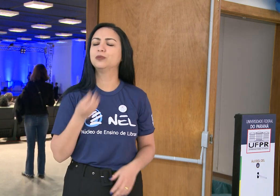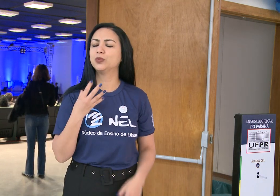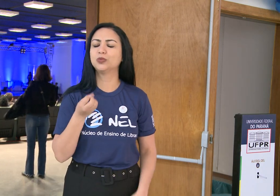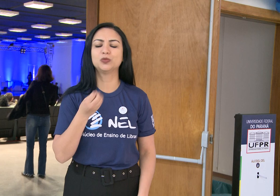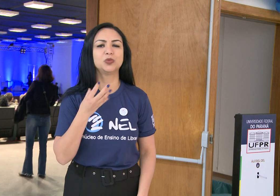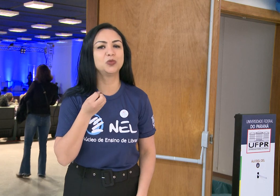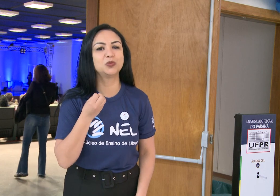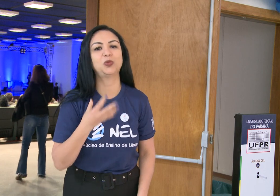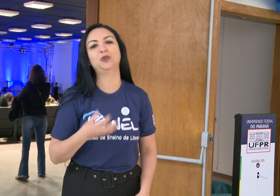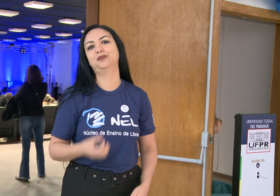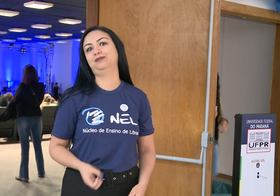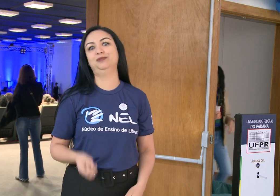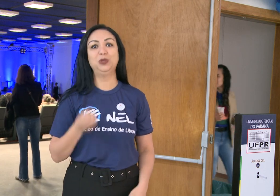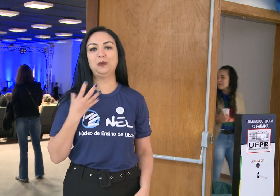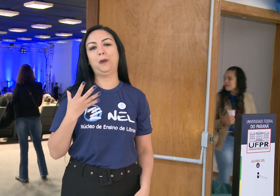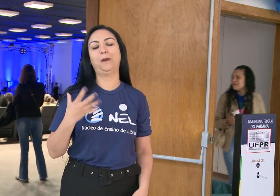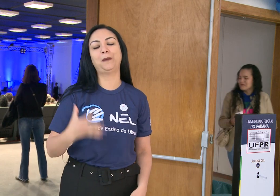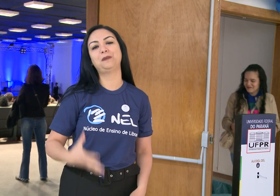É muito, mas é muito bom.